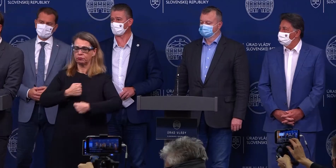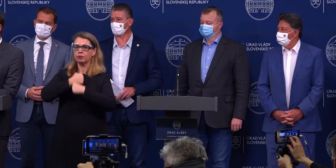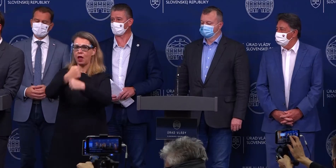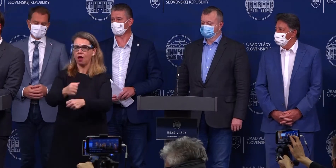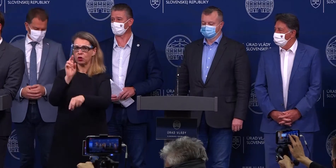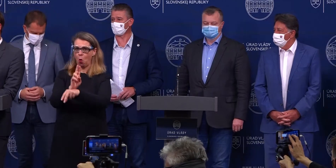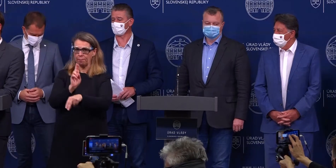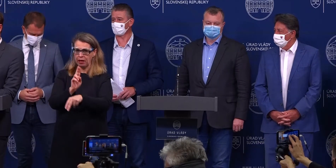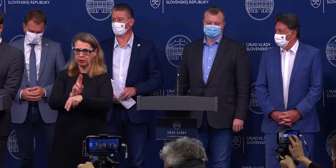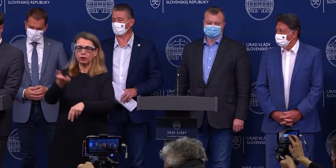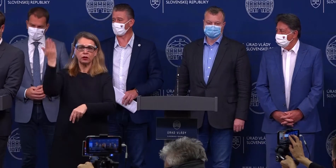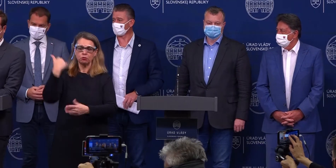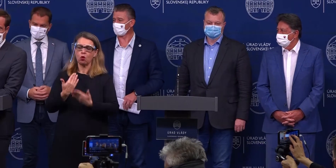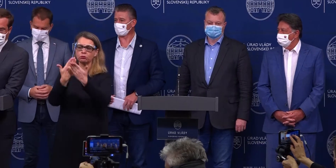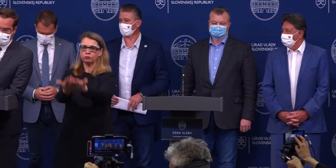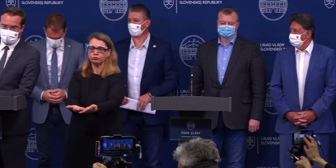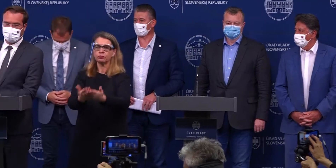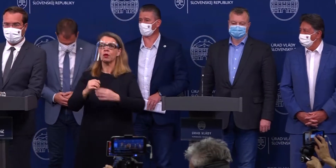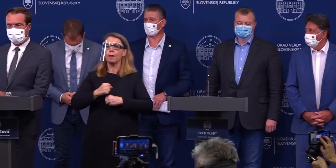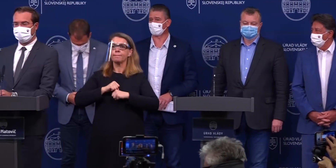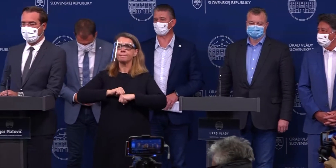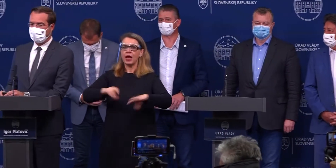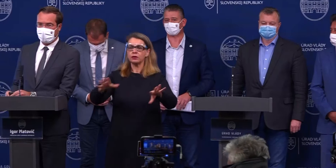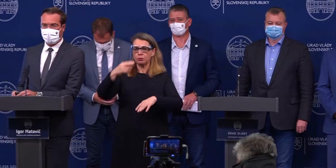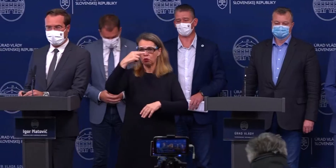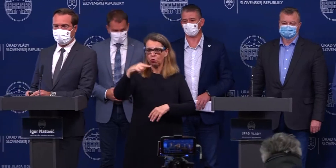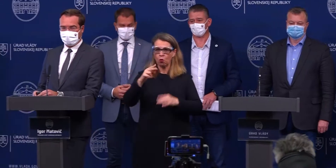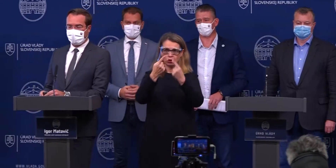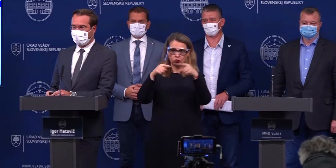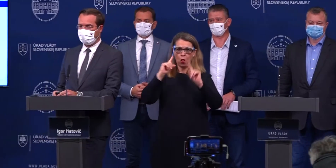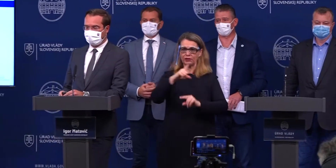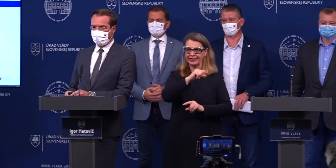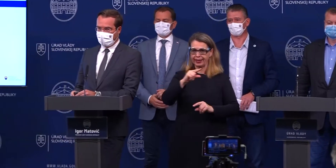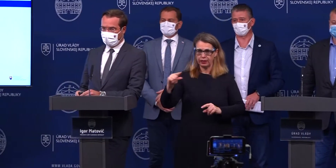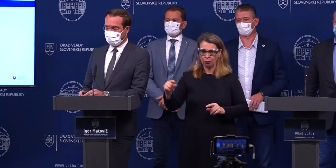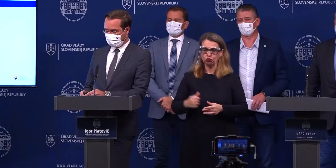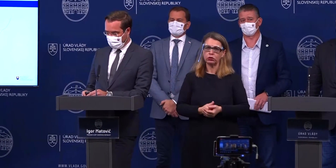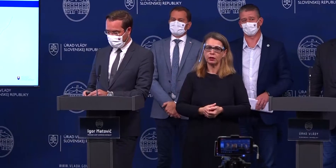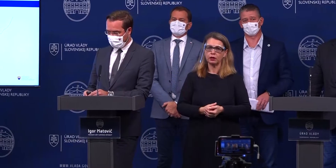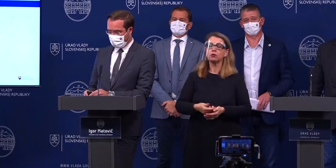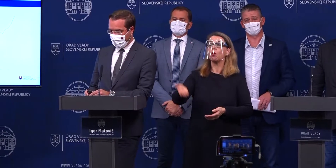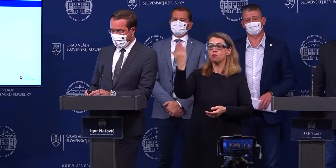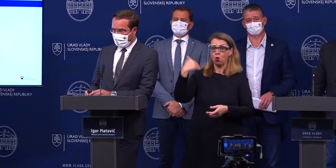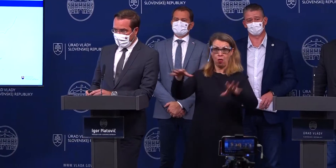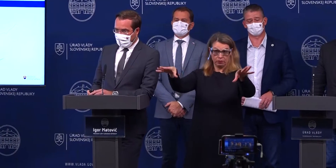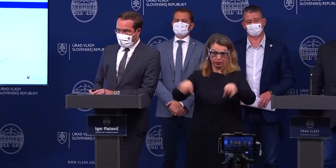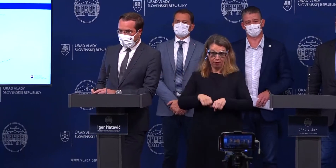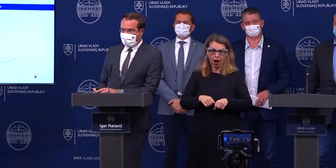opatrení, ktoré boli predostreté pandemickou komisiou vlády Slovenskej republiky dneska ústrednému krízovému štábu a boli schválené.